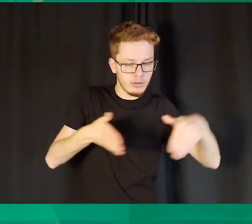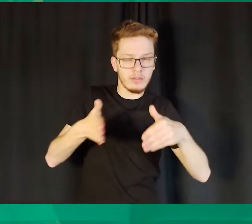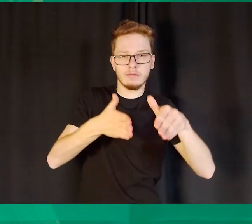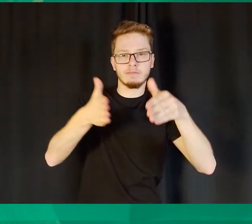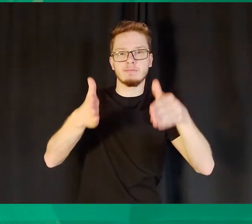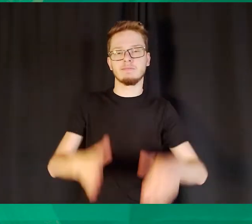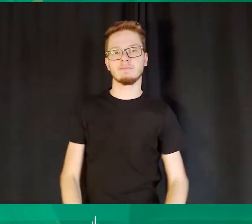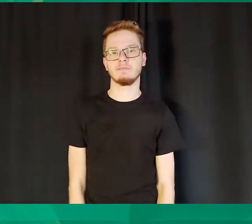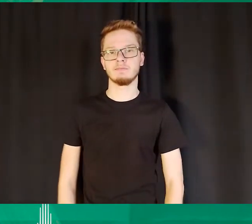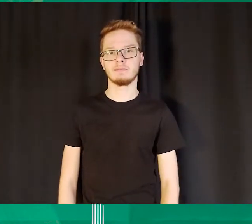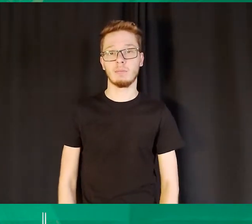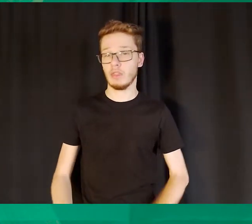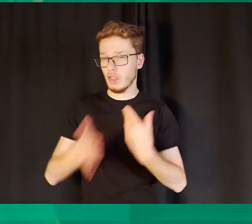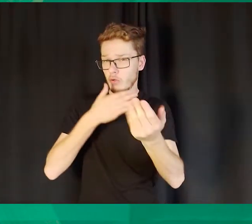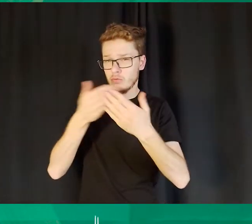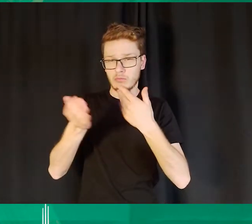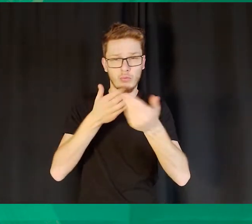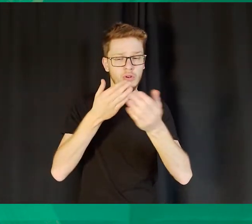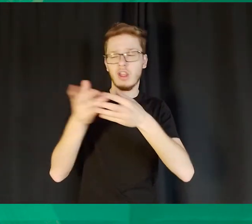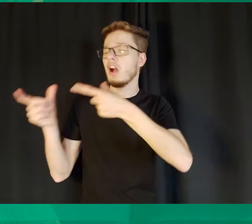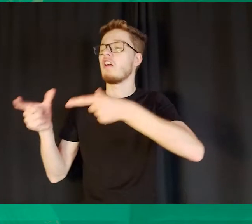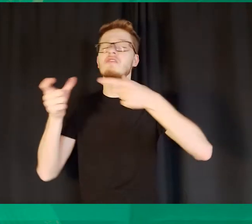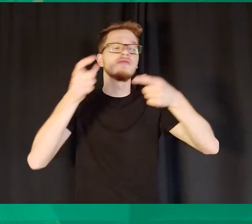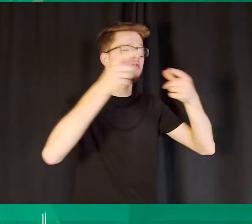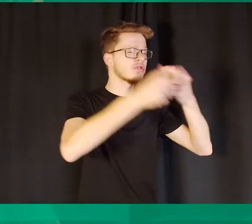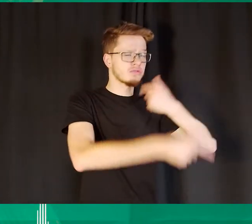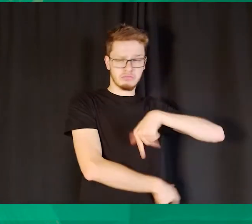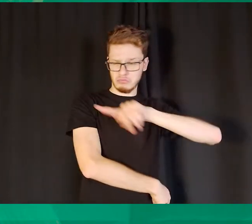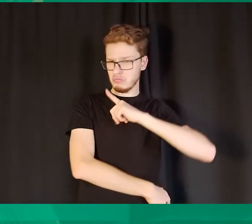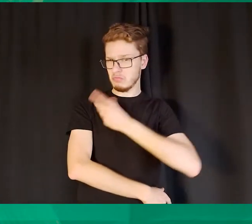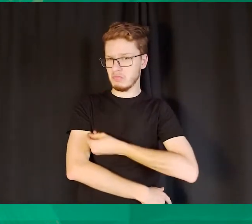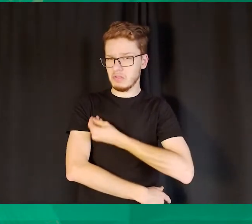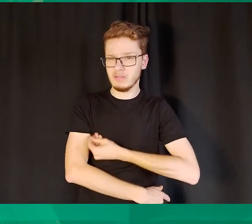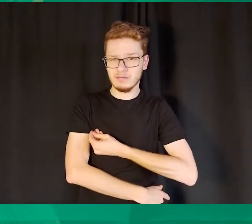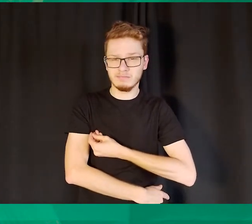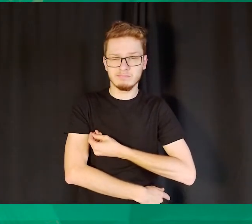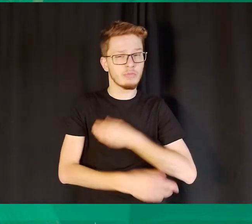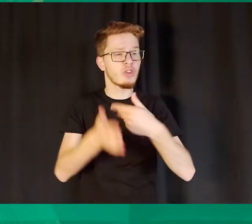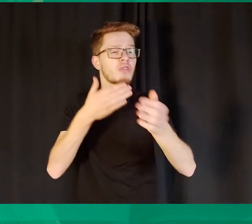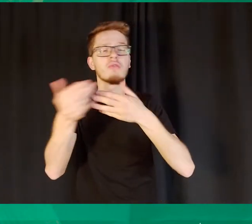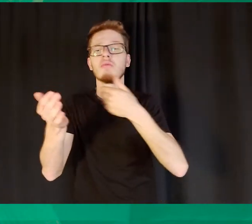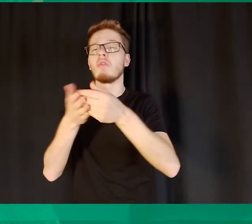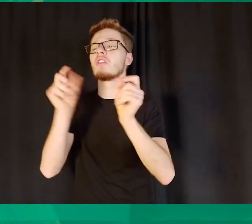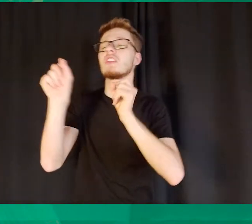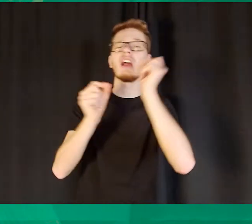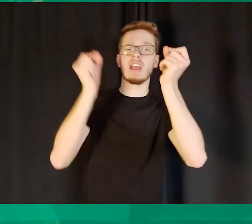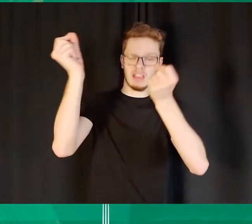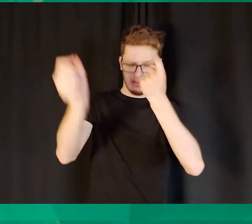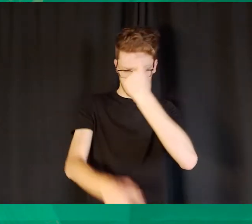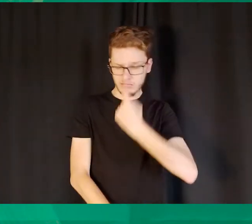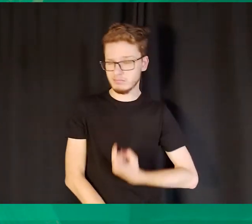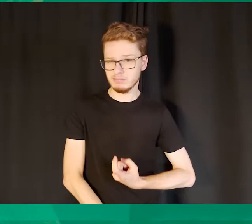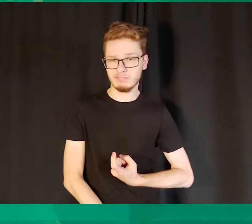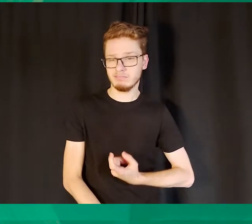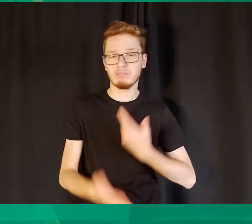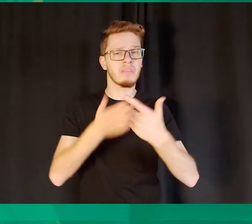sinais, direções e falado coisas que não foram compreendidas em sua totalidade pela falta de